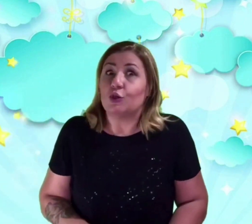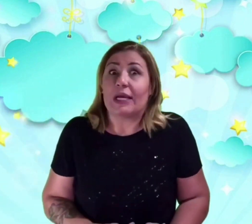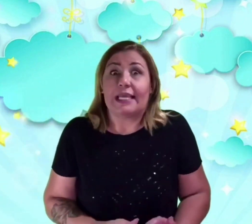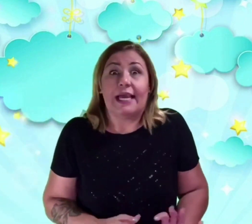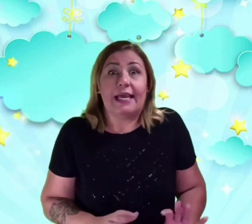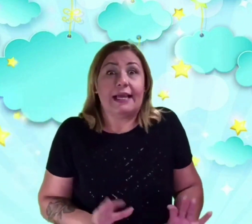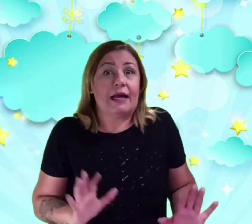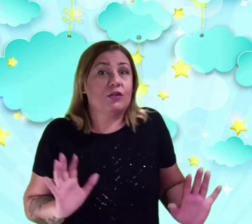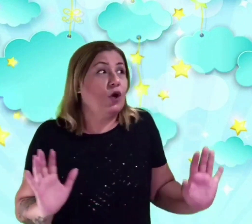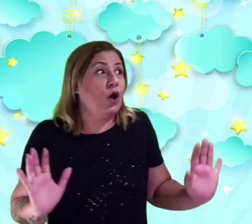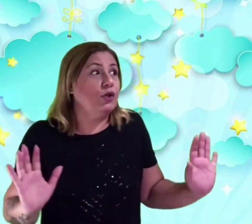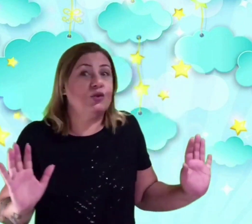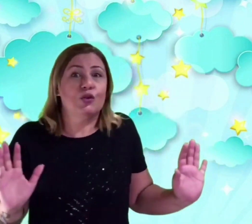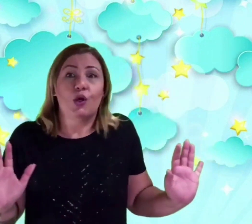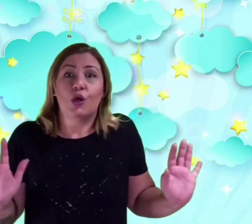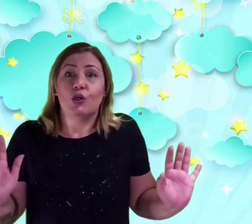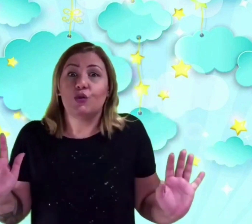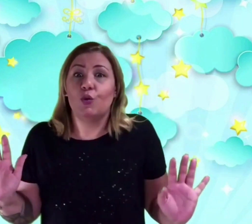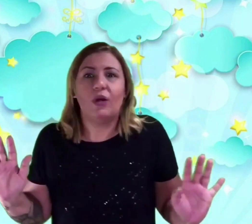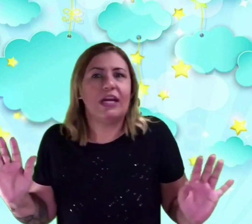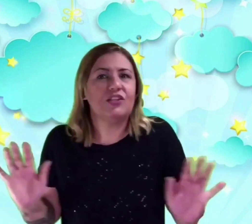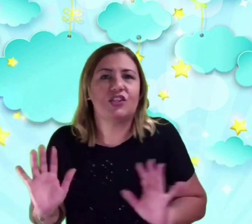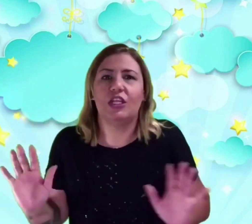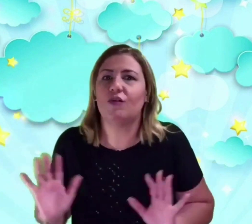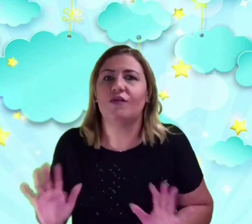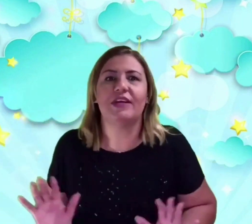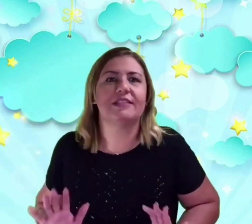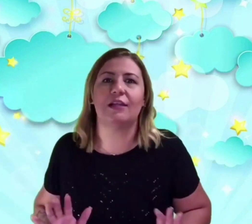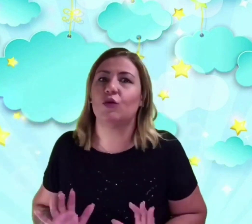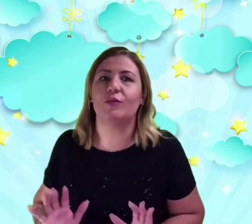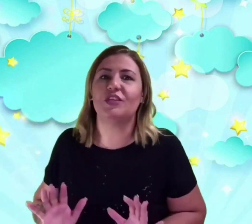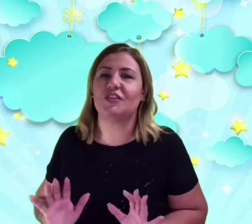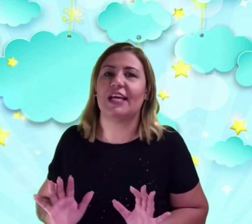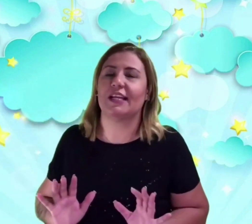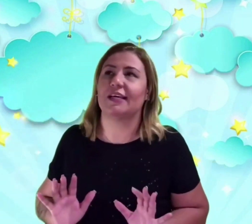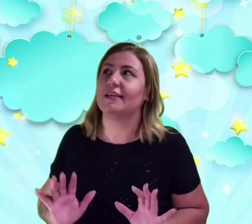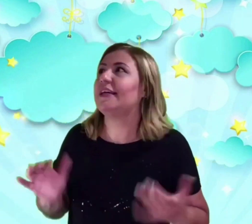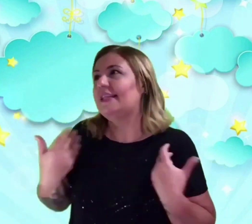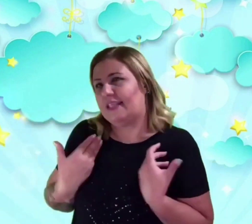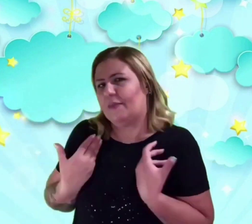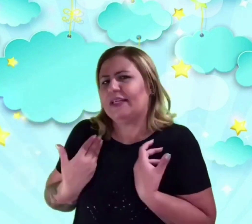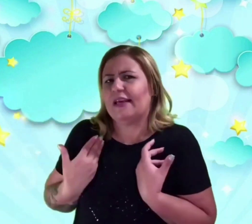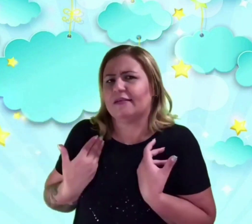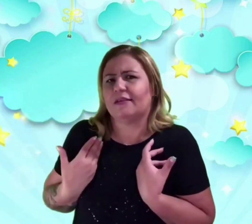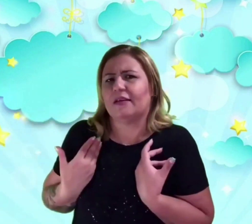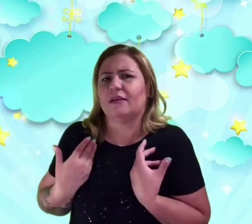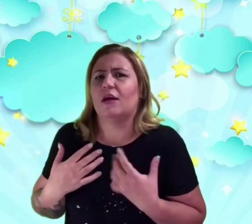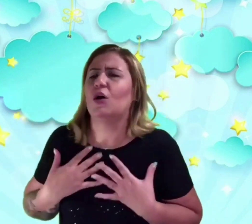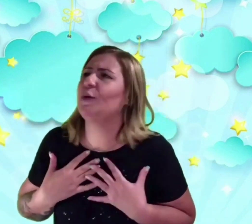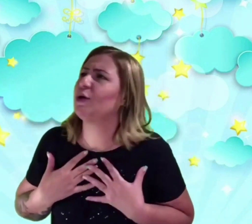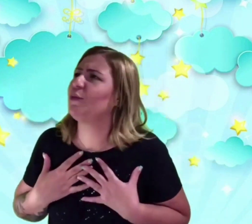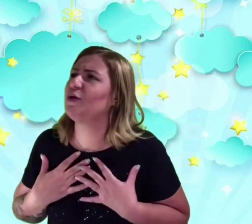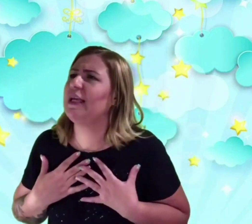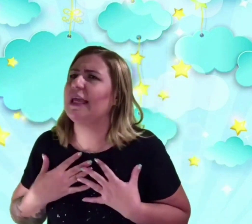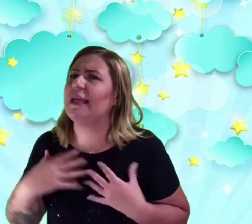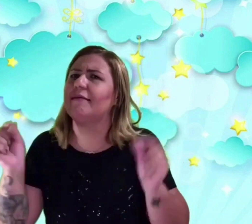Joaquim arregala os olhos. Nunca tinha conversado com uma estrela. E se apresenta. O meu nome é Joaquim.